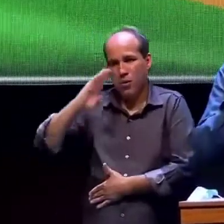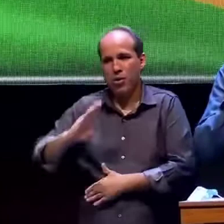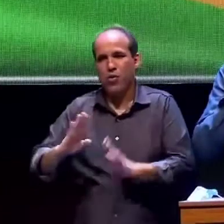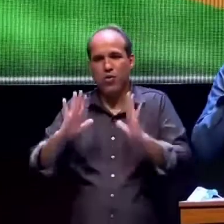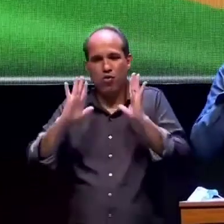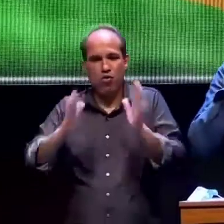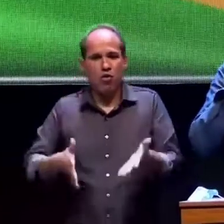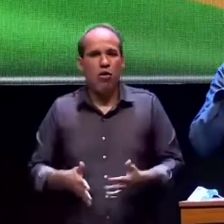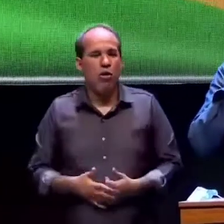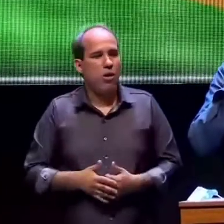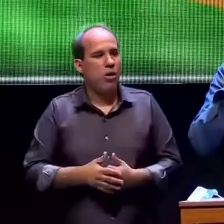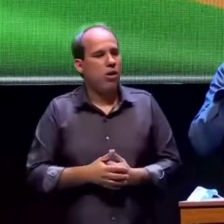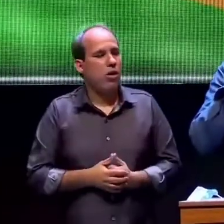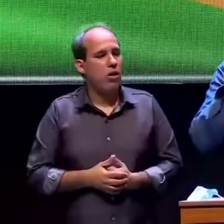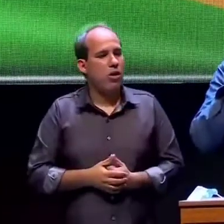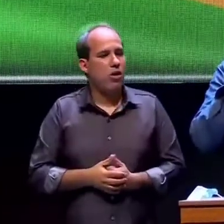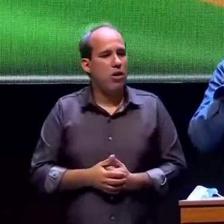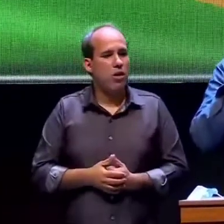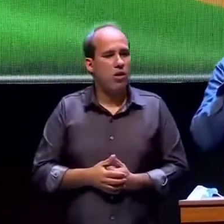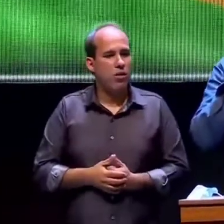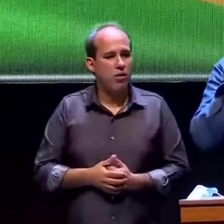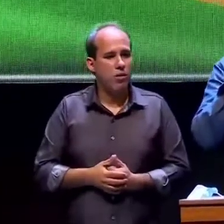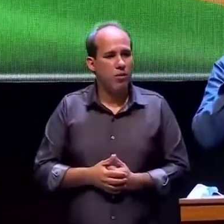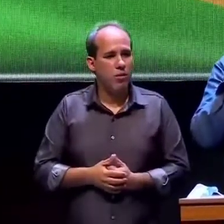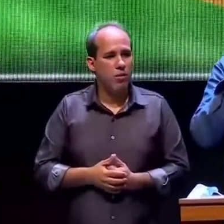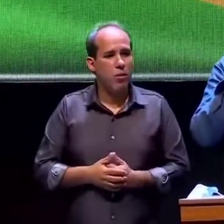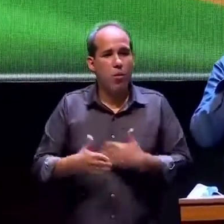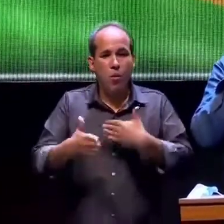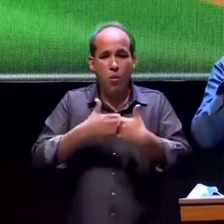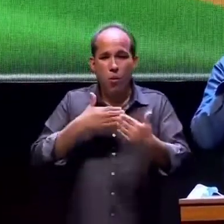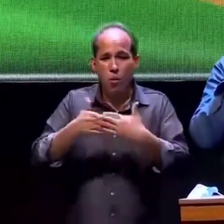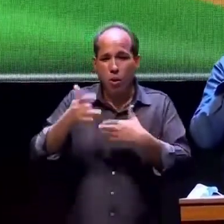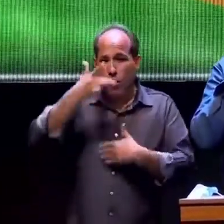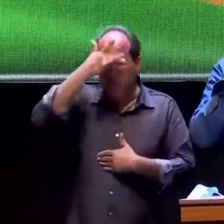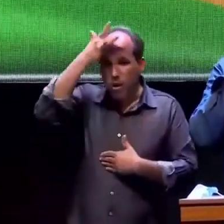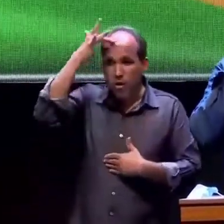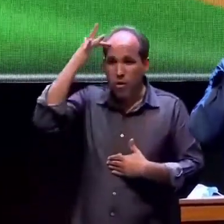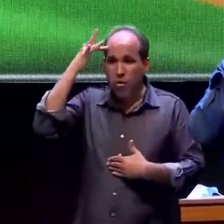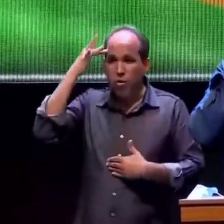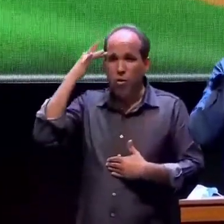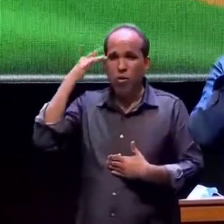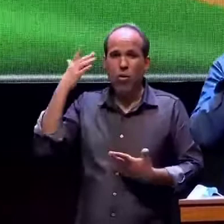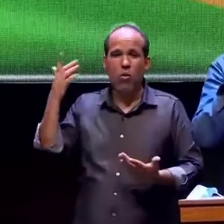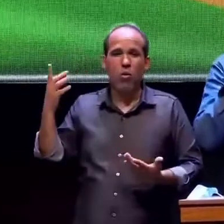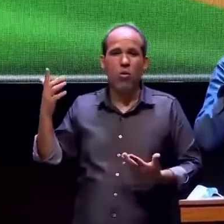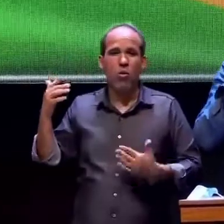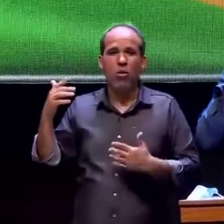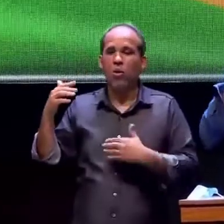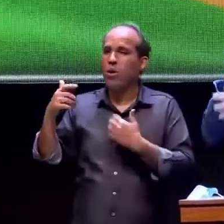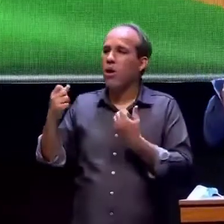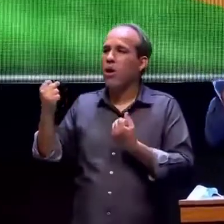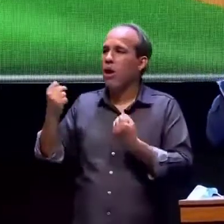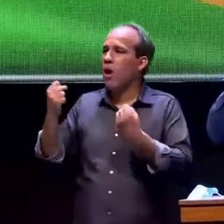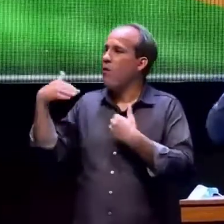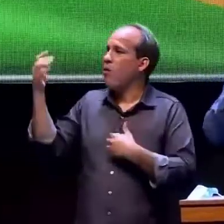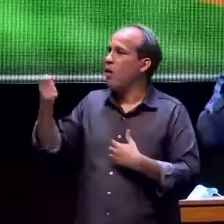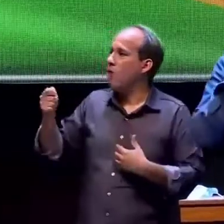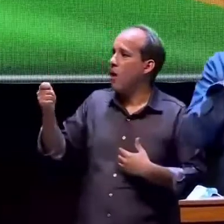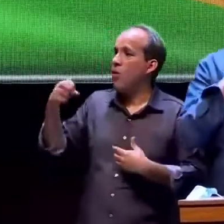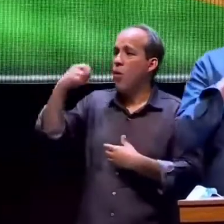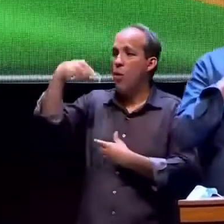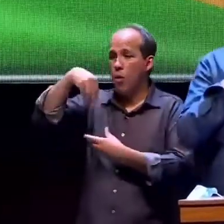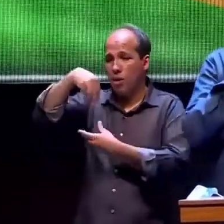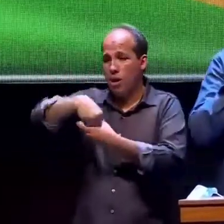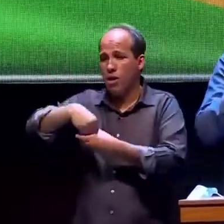temos um bem maior do que qualquer um que porventura esteja no pescoço de vocês na chave do carro de fora ou numa grande